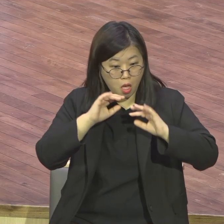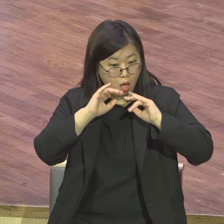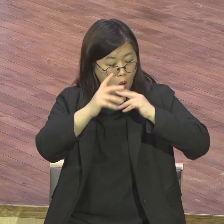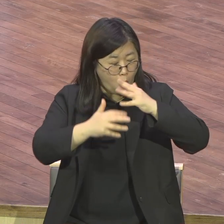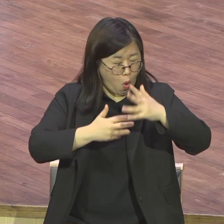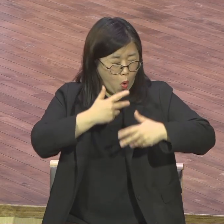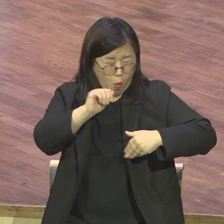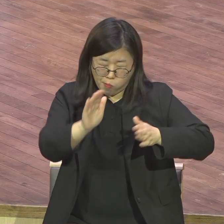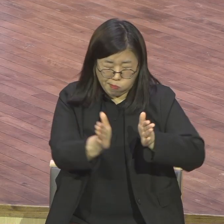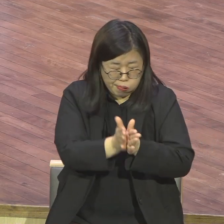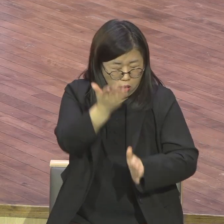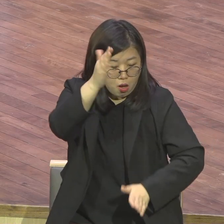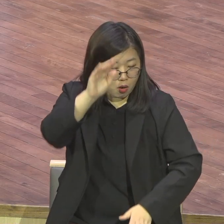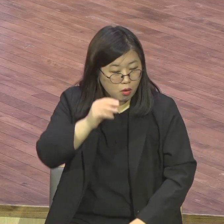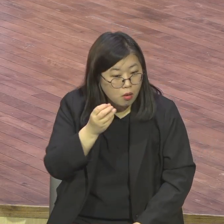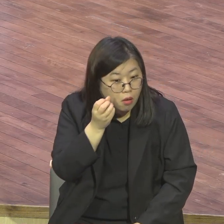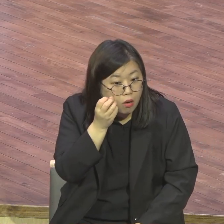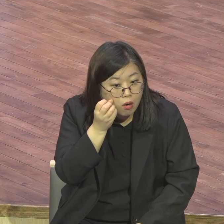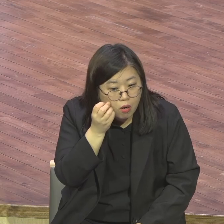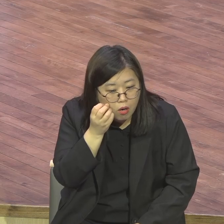지혜입니다 하나님 주신 것을